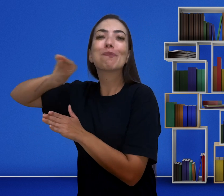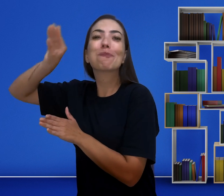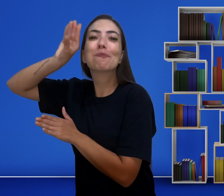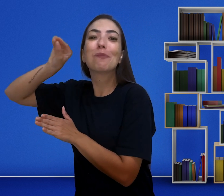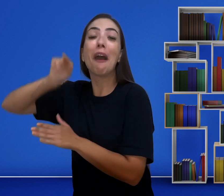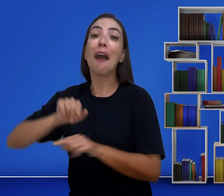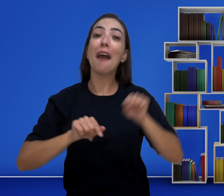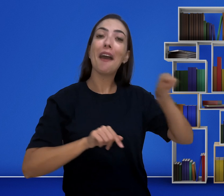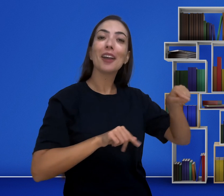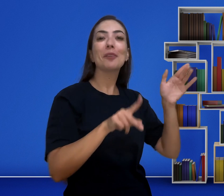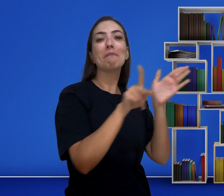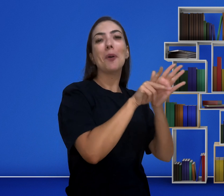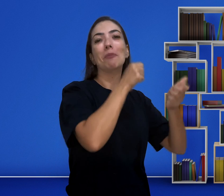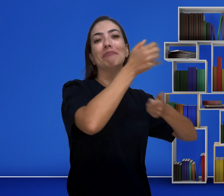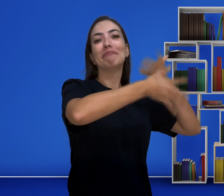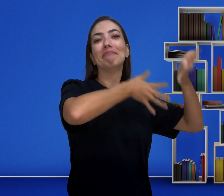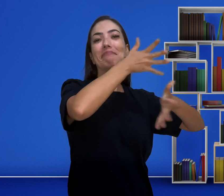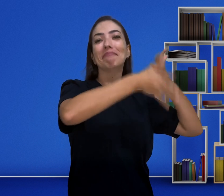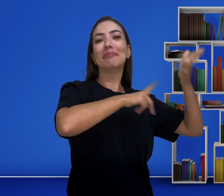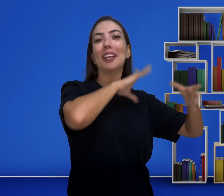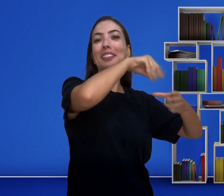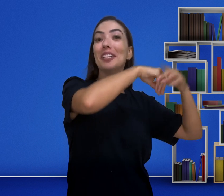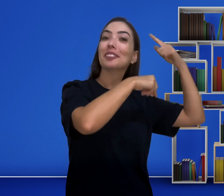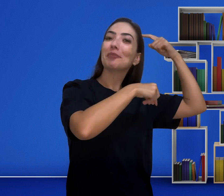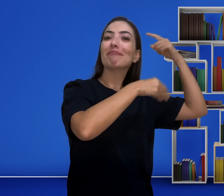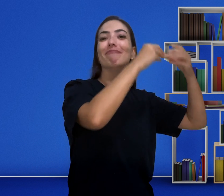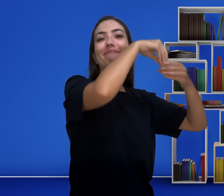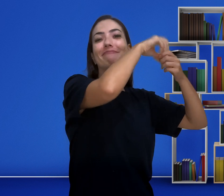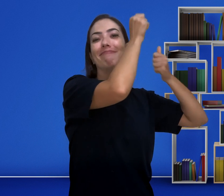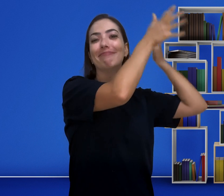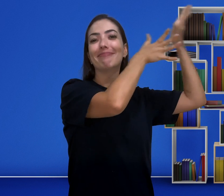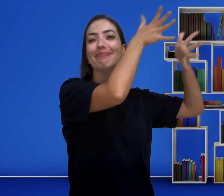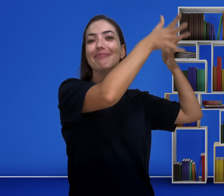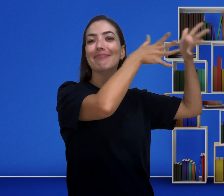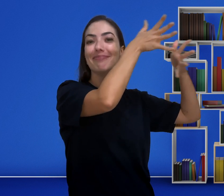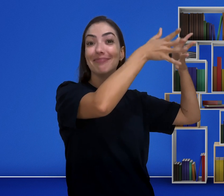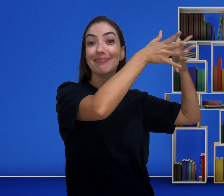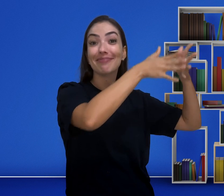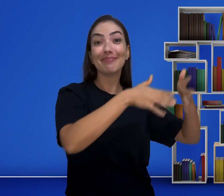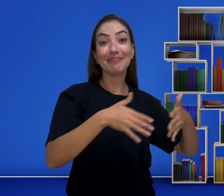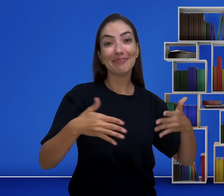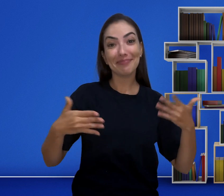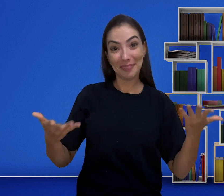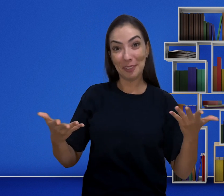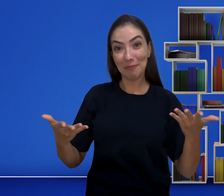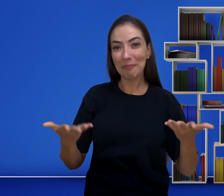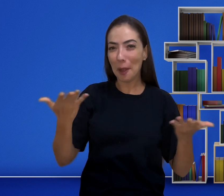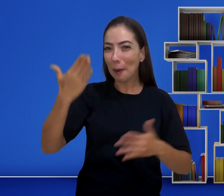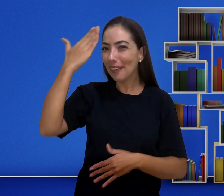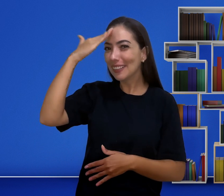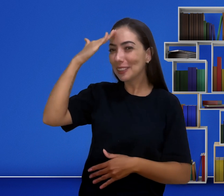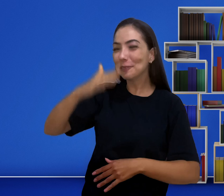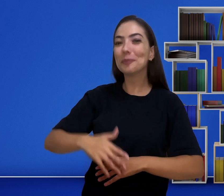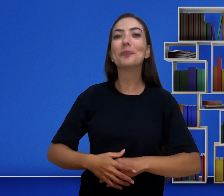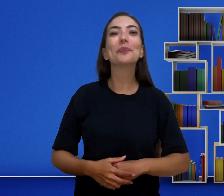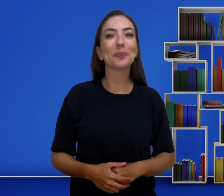Os ouvintes pensam a partir da oralidade. E os surdos a partir da visualidade. Vocês entenderam?